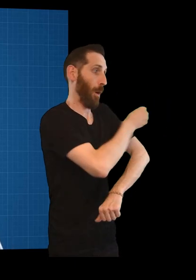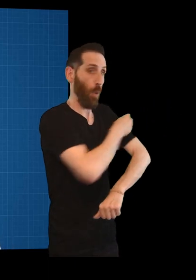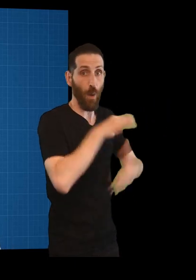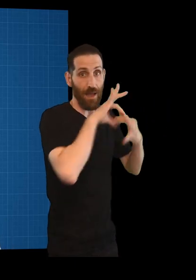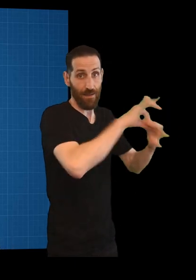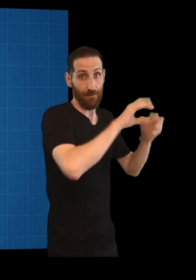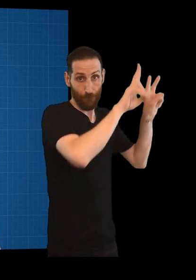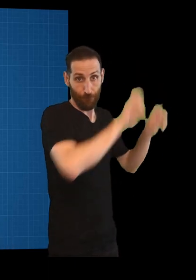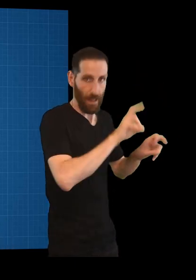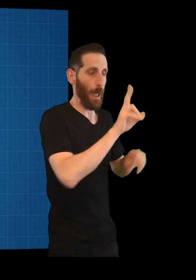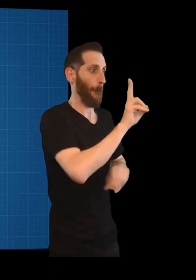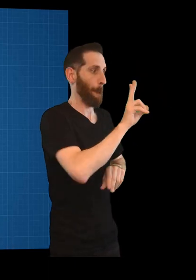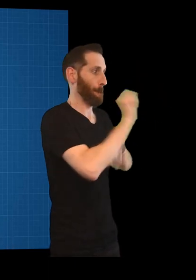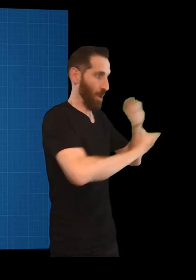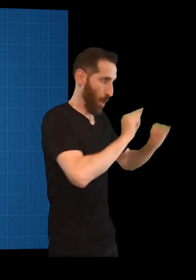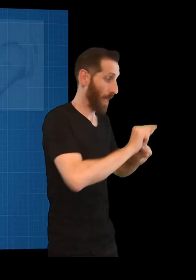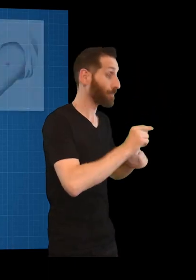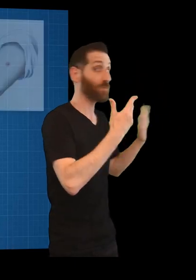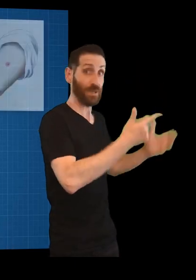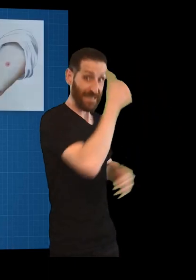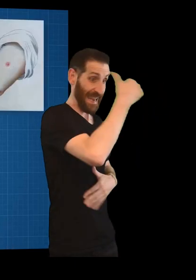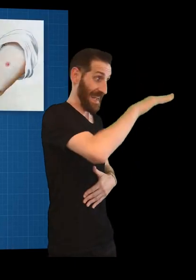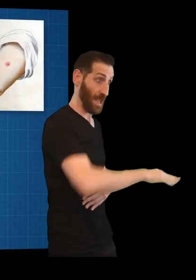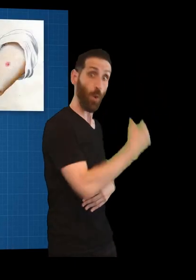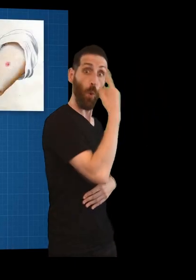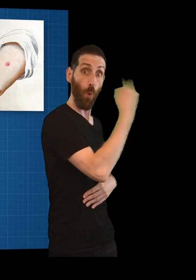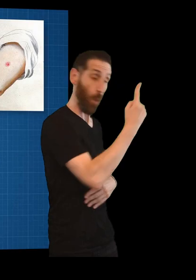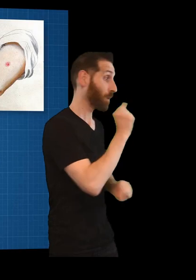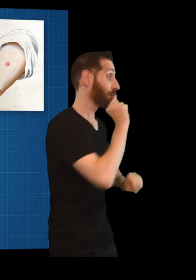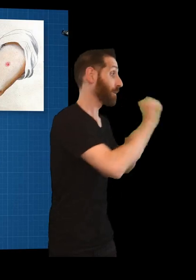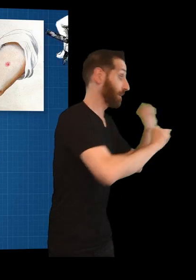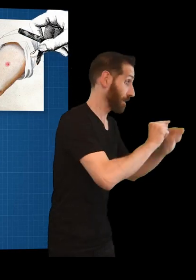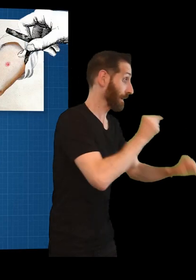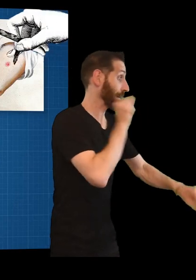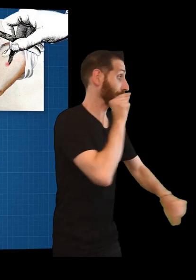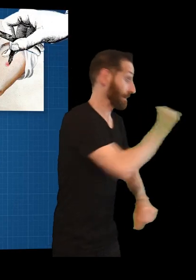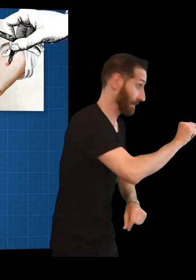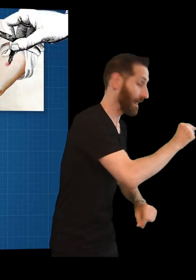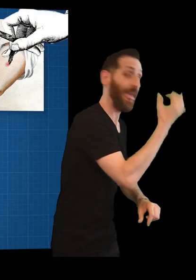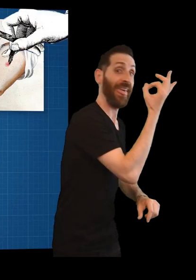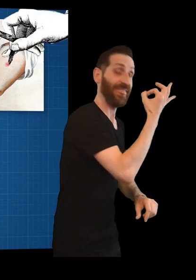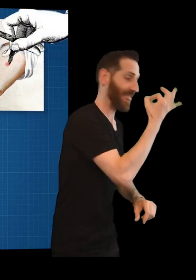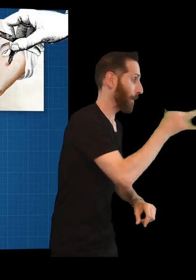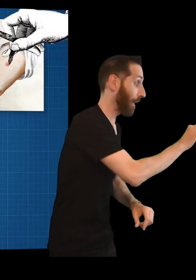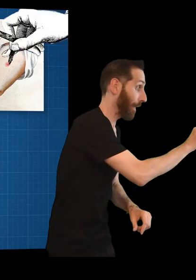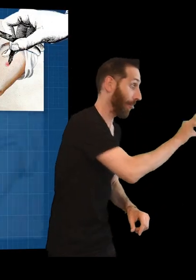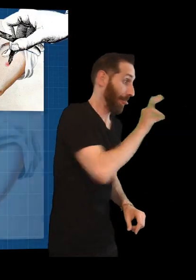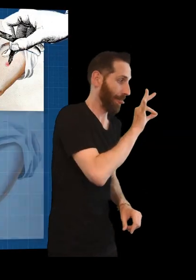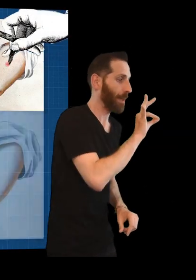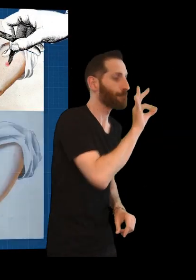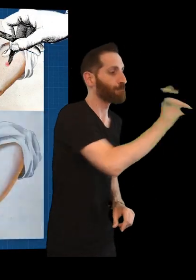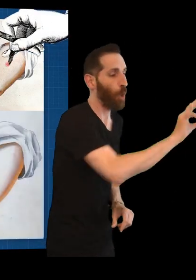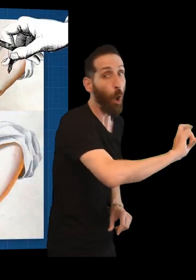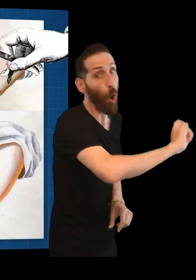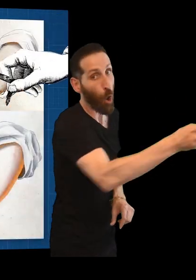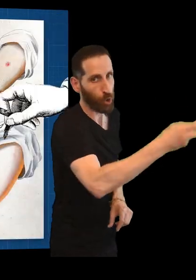vacina. Unha vez infectado un neno coa vacina, tiñase que inocular a outro neno con material extraído da